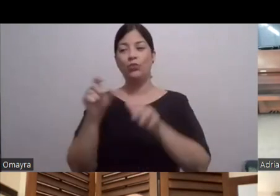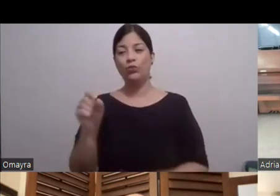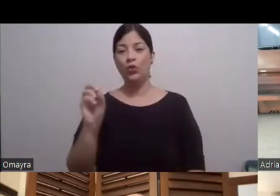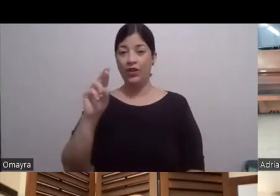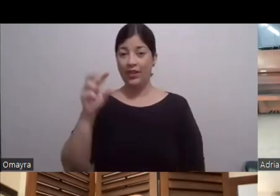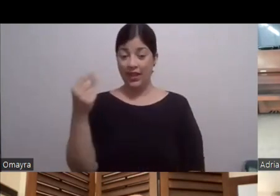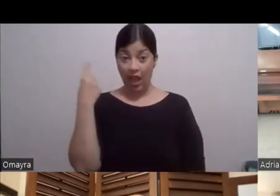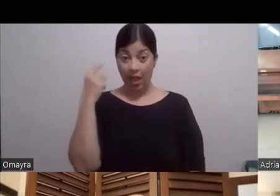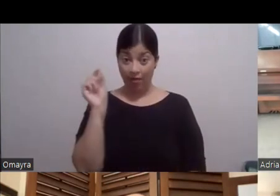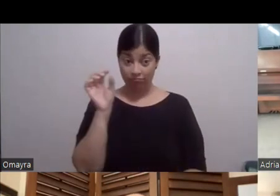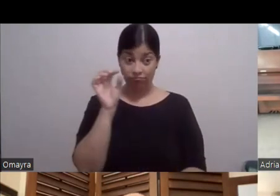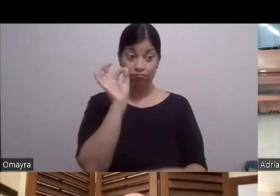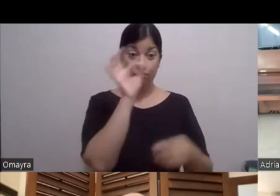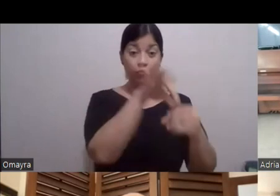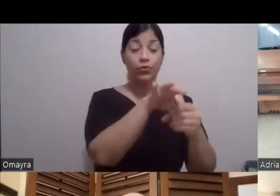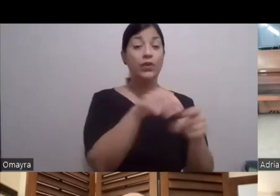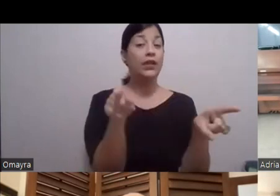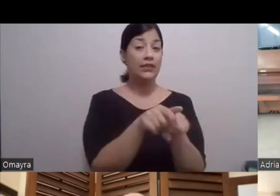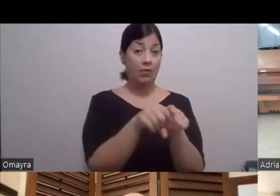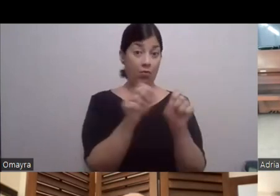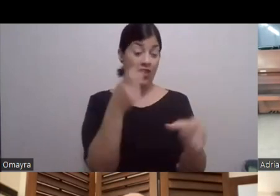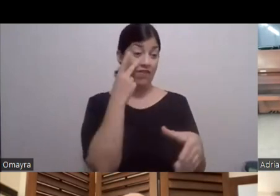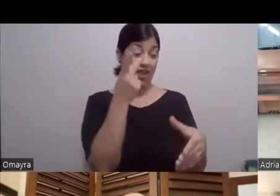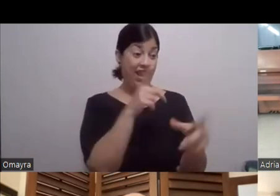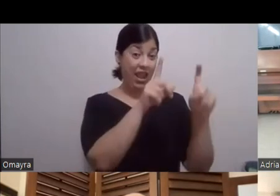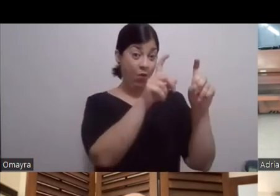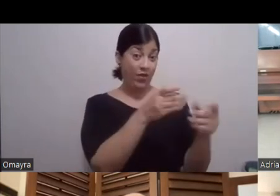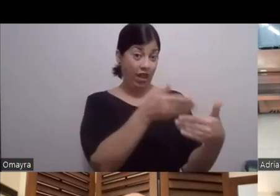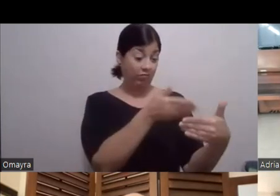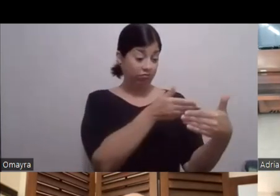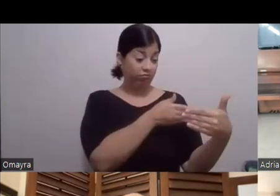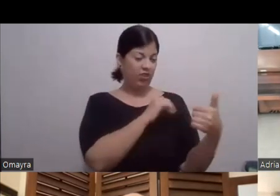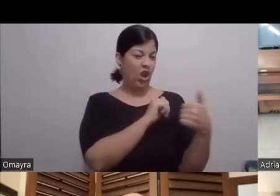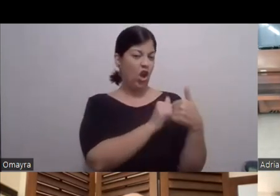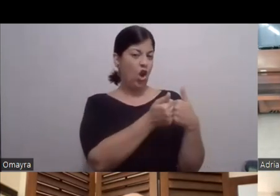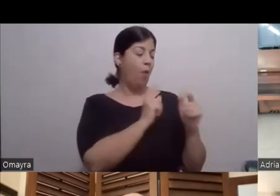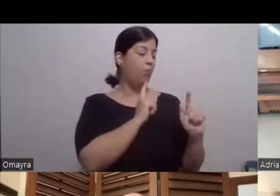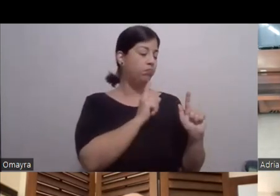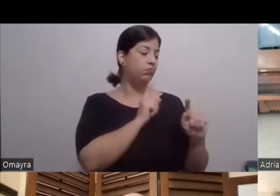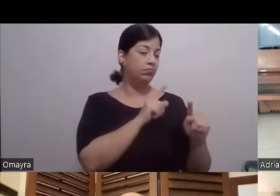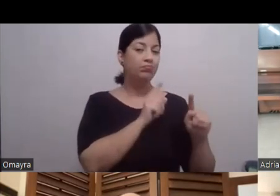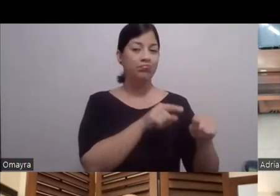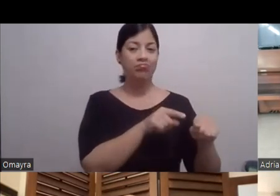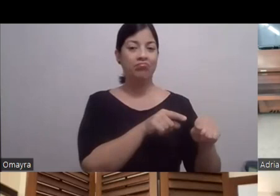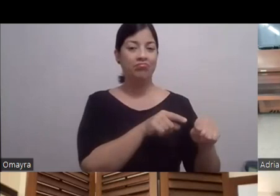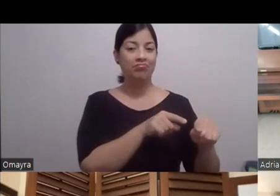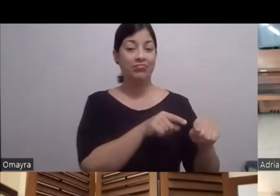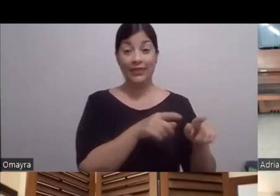no solamente eso Sino que también puede ver Las encuestas Anteriores Y cómo se comportaron Los resultados También les recordamos Que pueden